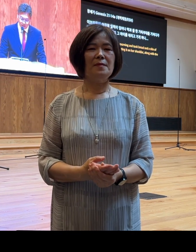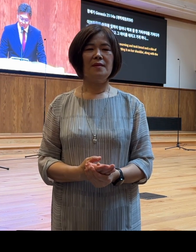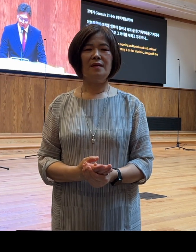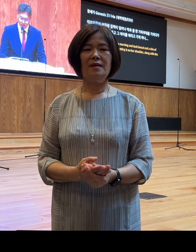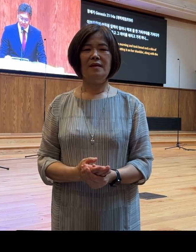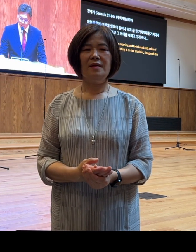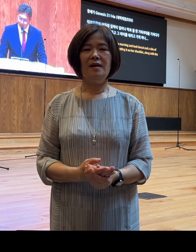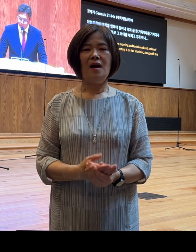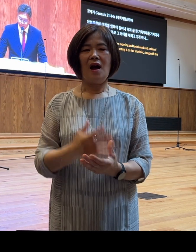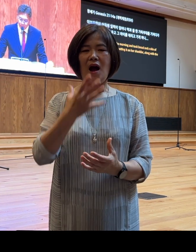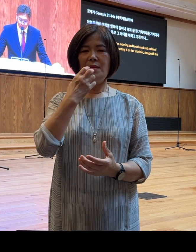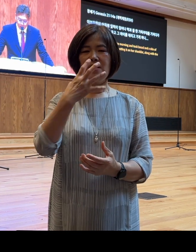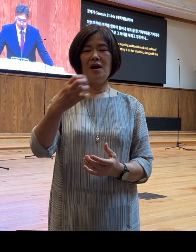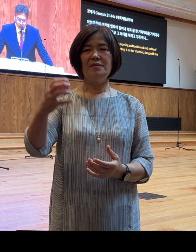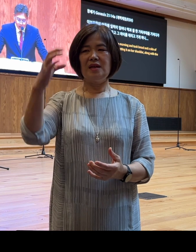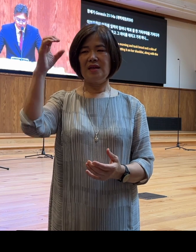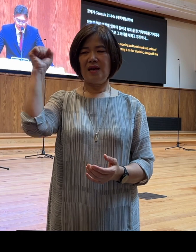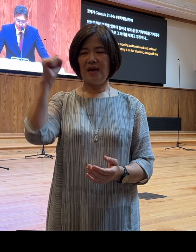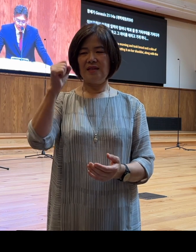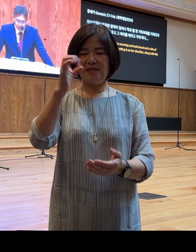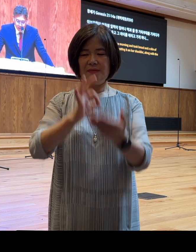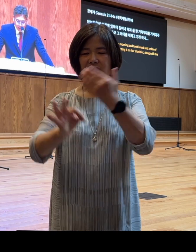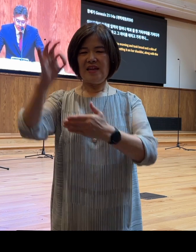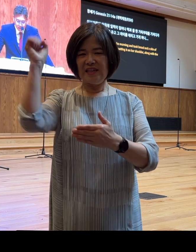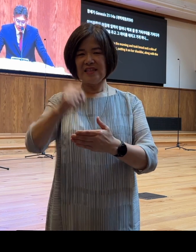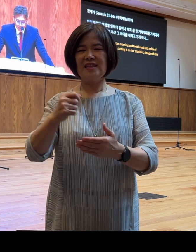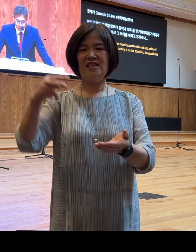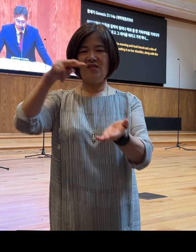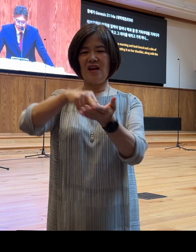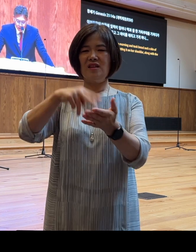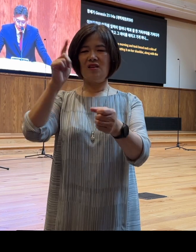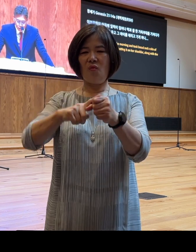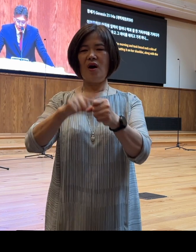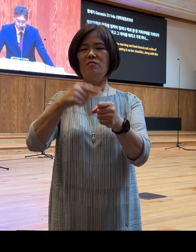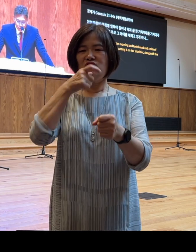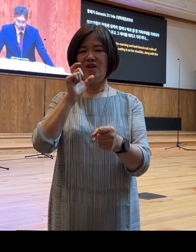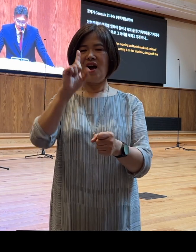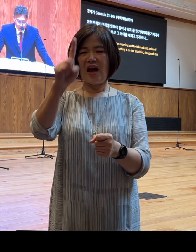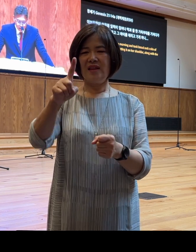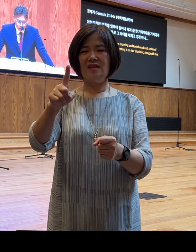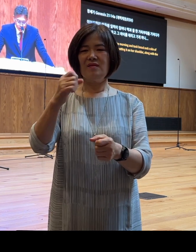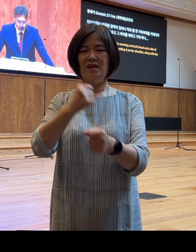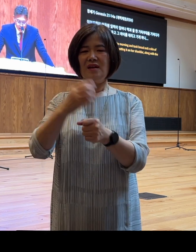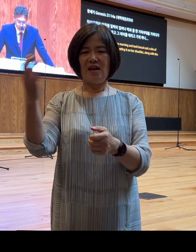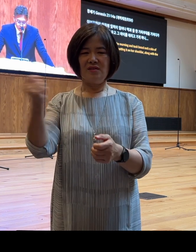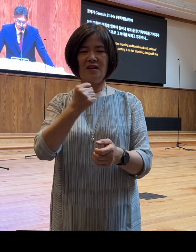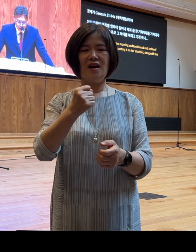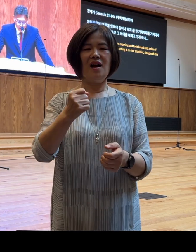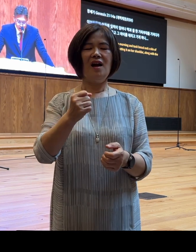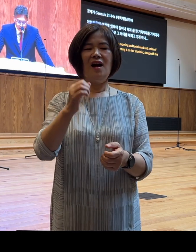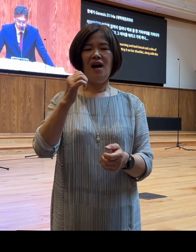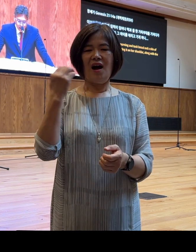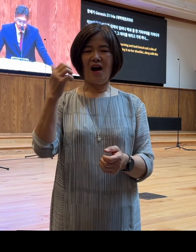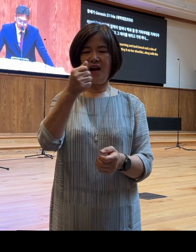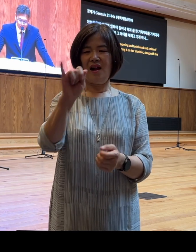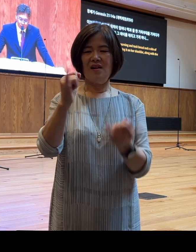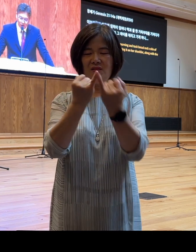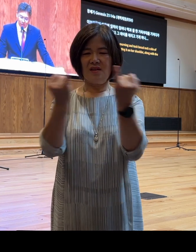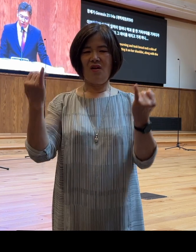읽겠습니다 아브라함이 아침에 일찍 일어나 떡과 물 한 가죽 부대를 가져다가 하갈의 어깨에 메워주고